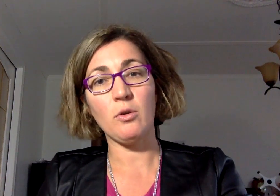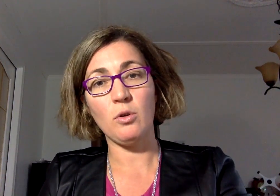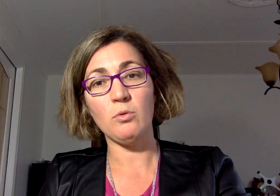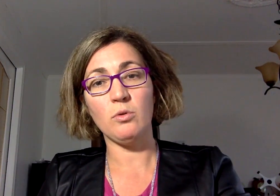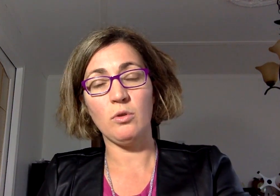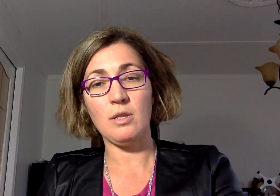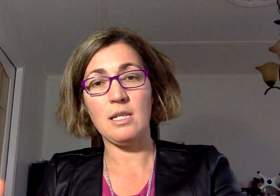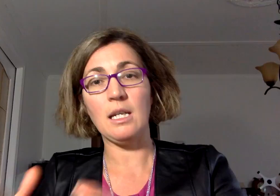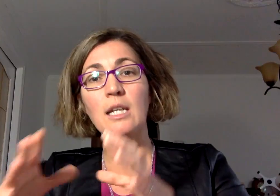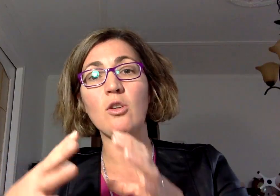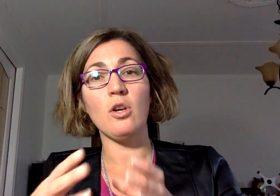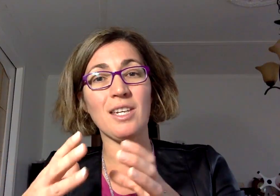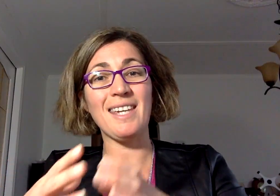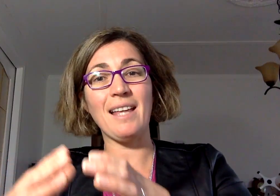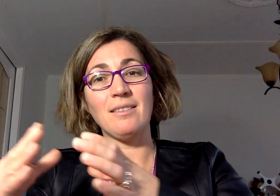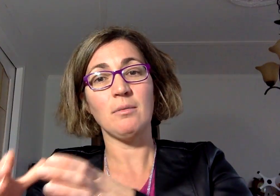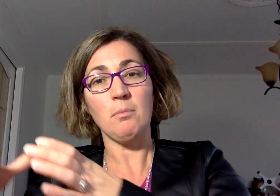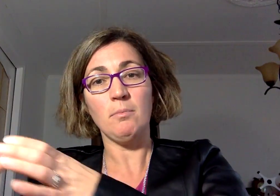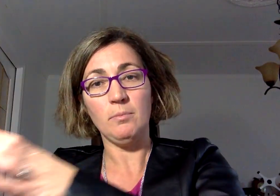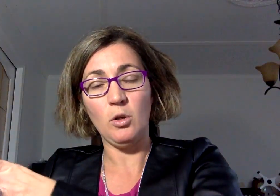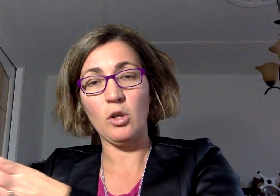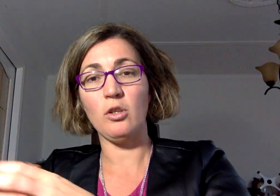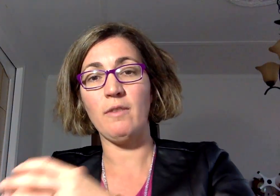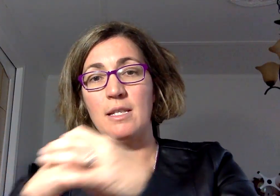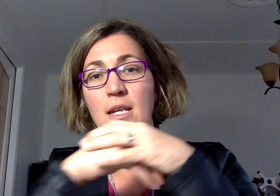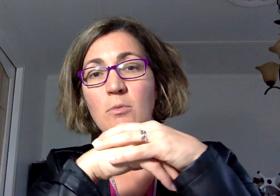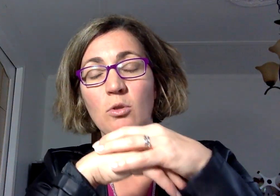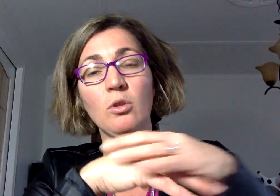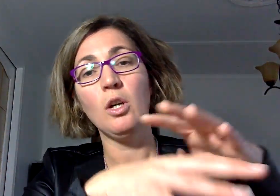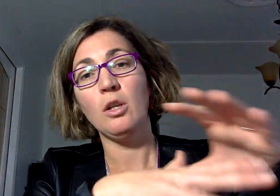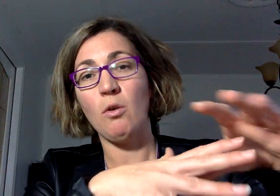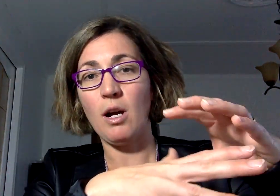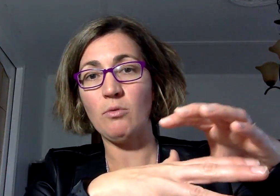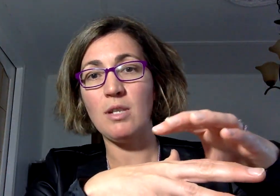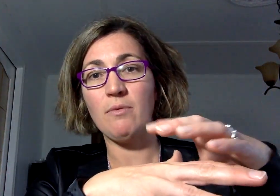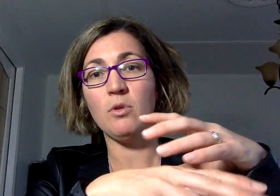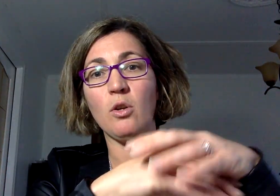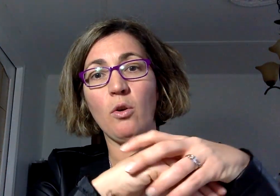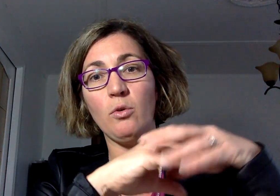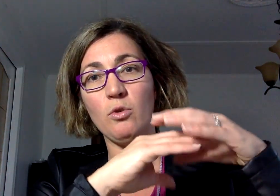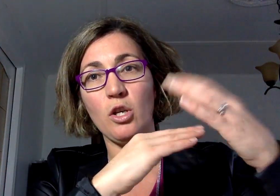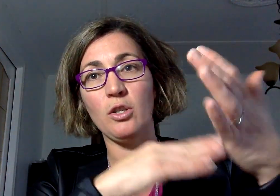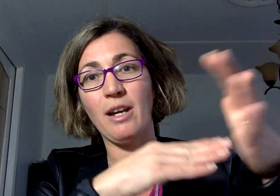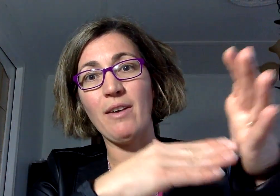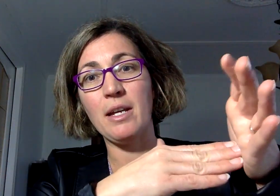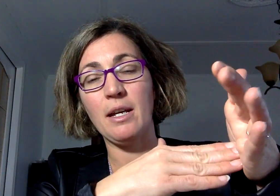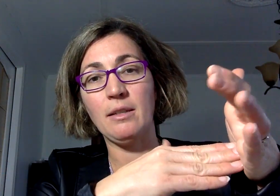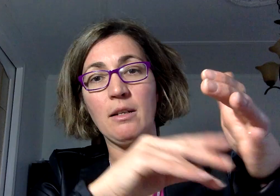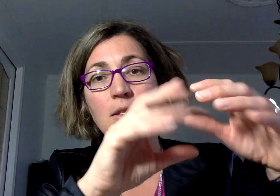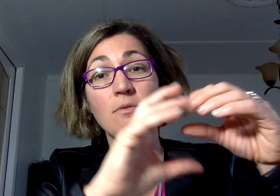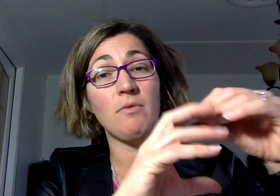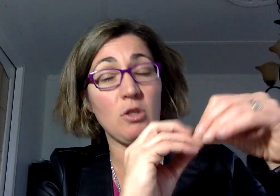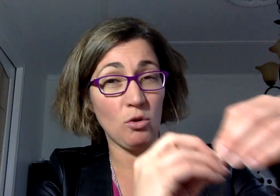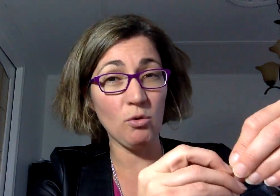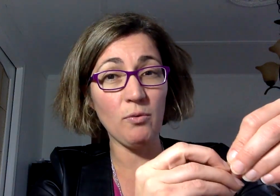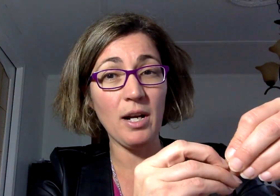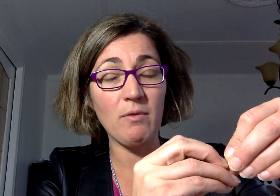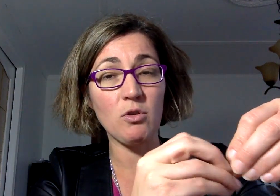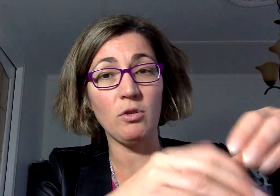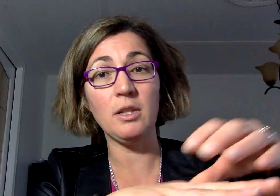une autre série de 4 blocs de 25 minutes. Donc, en tout, ça vous donne un 2 heures de travail intense. Si vous faites ça 2 fois dans votre journée,